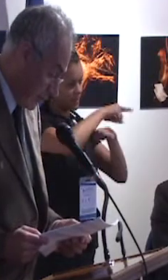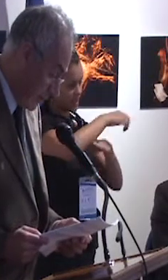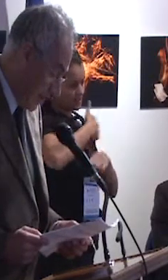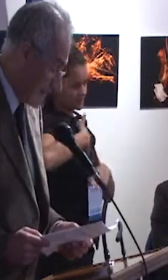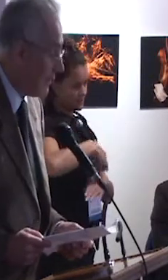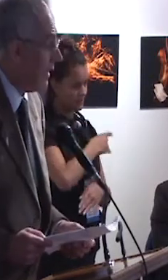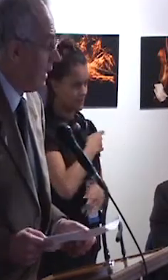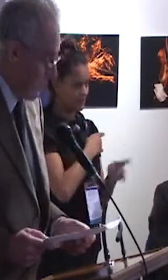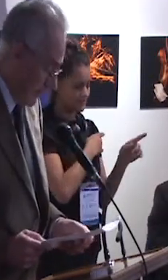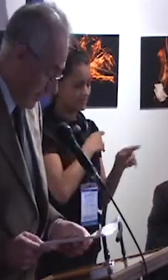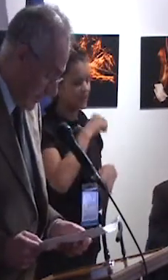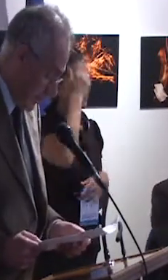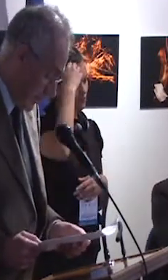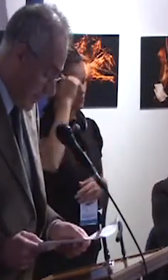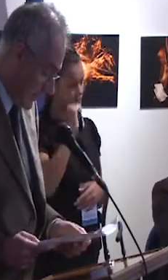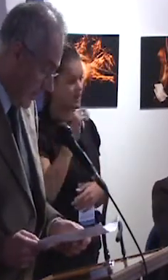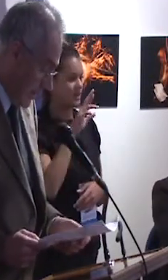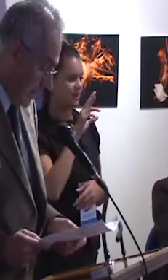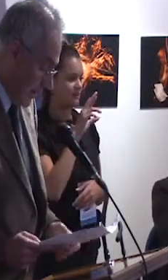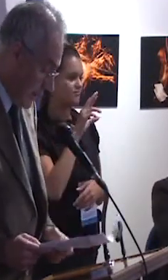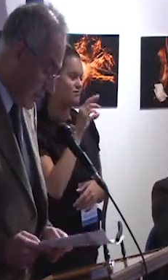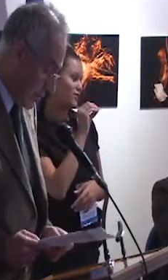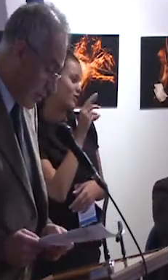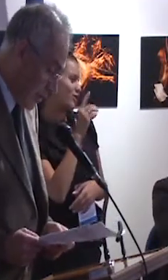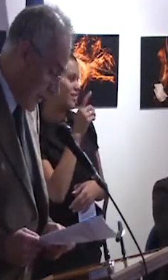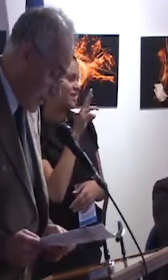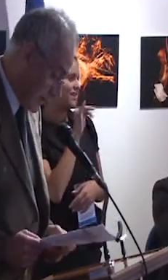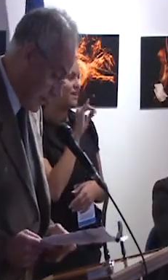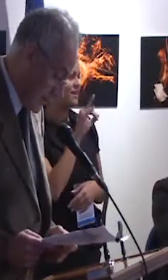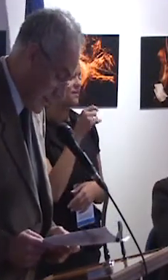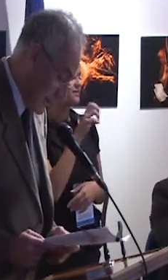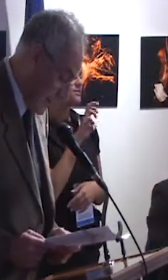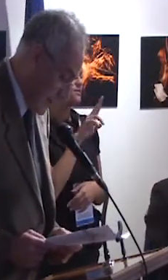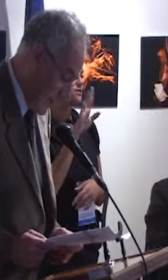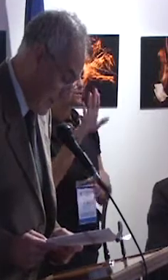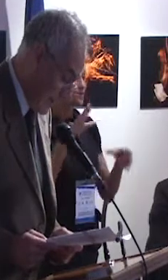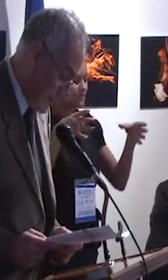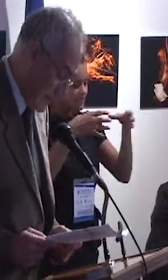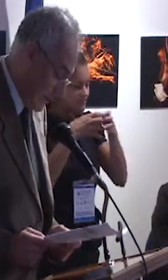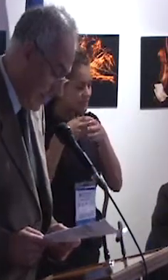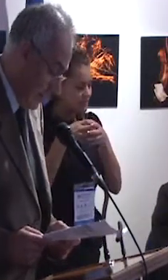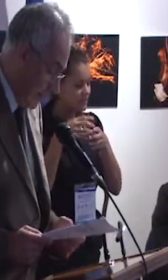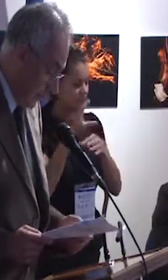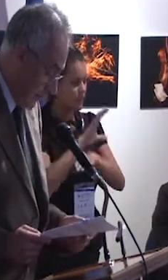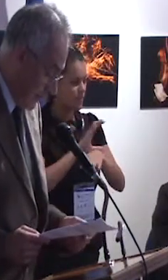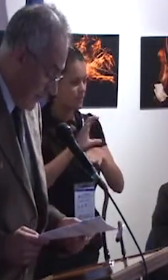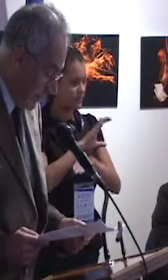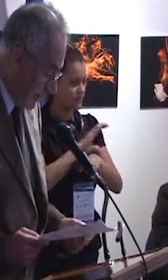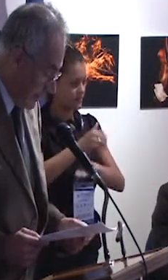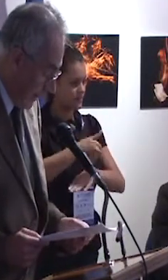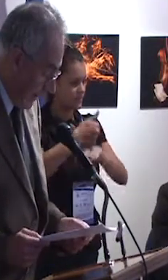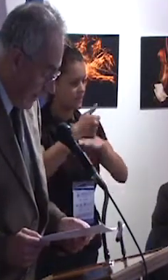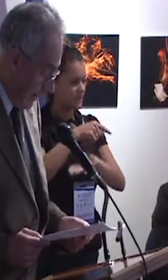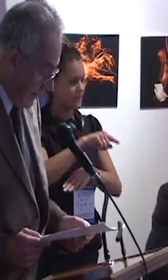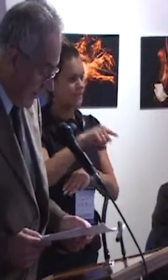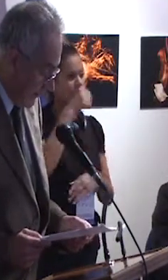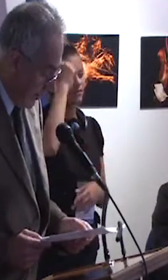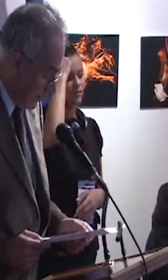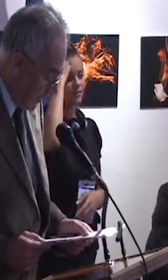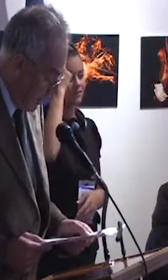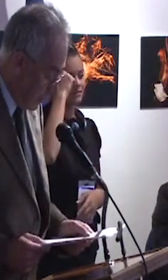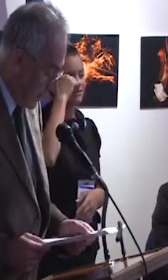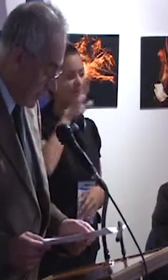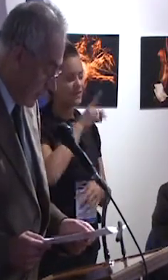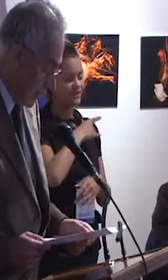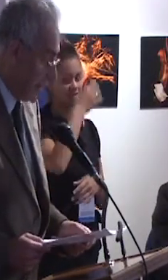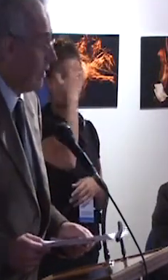la Fundación Universitaria Libertadores. Y a nuestros colegas Olga Cecilia Díaz y Patricia López, decana de